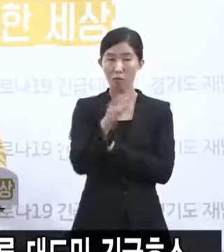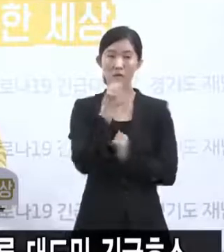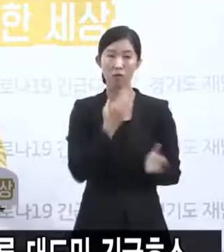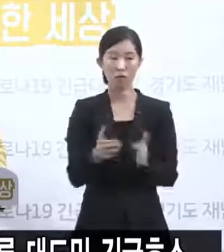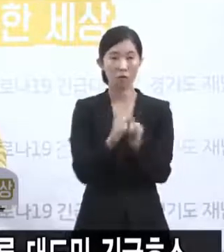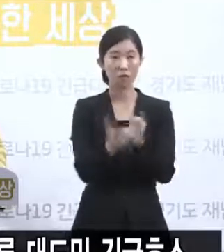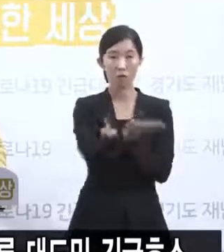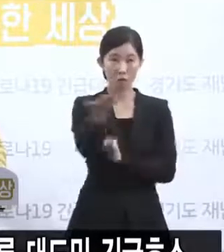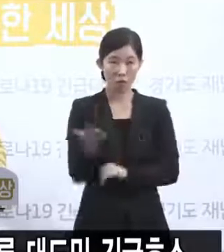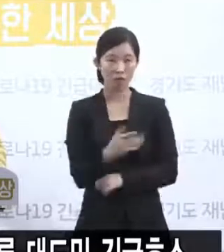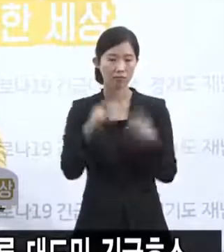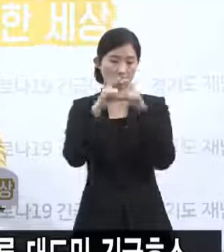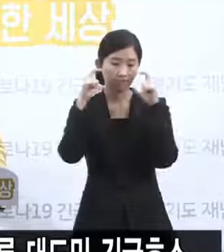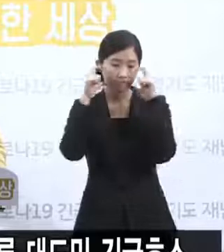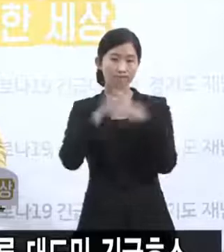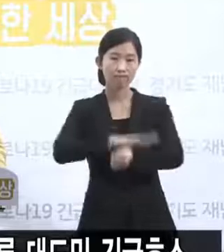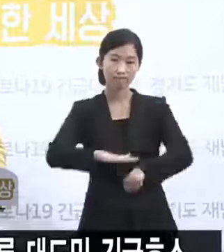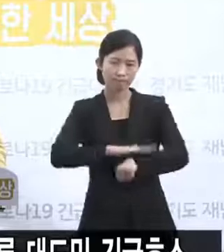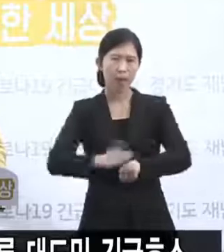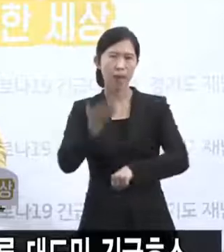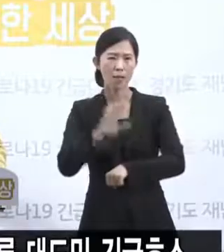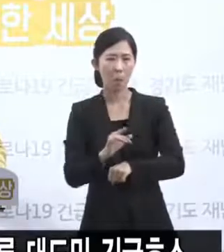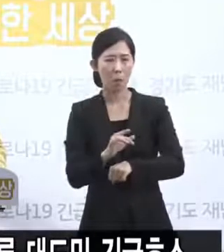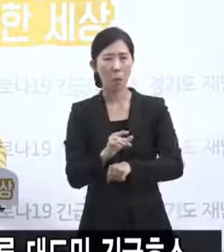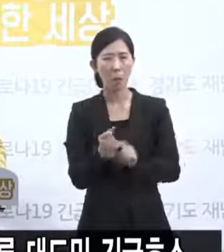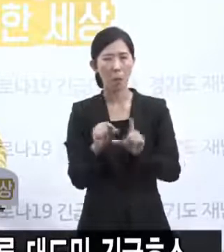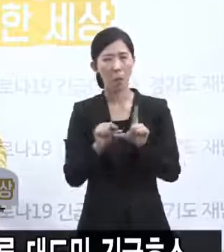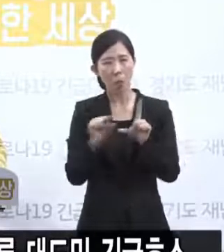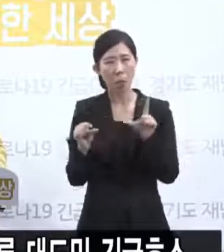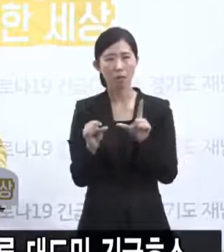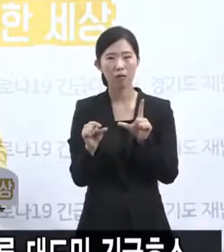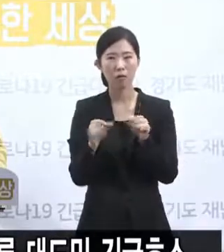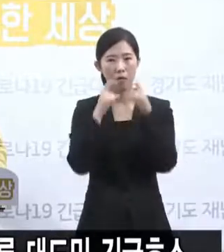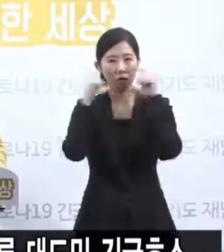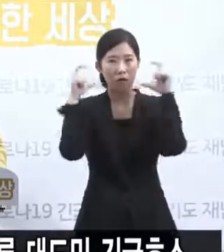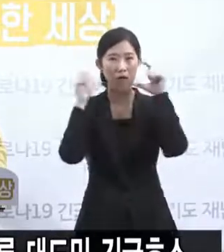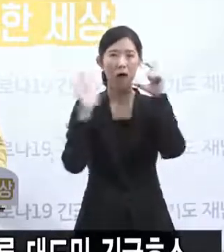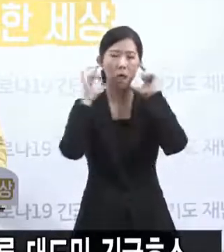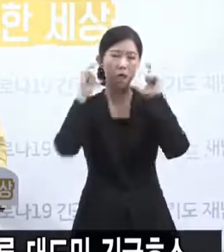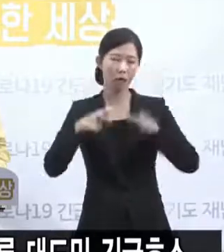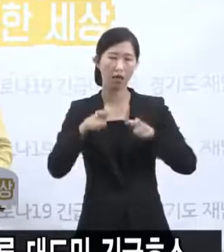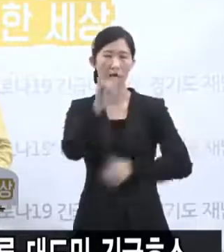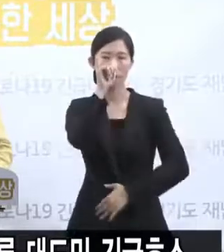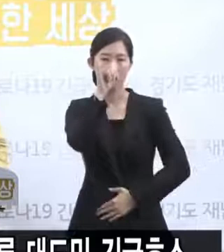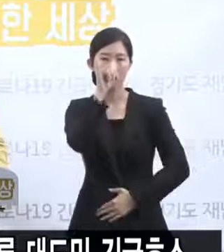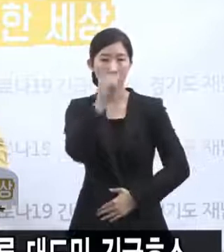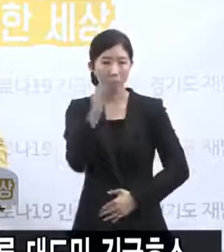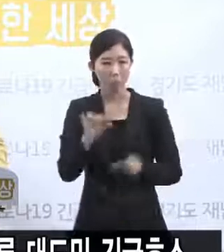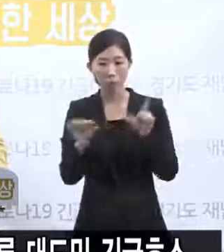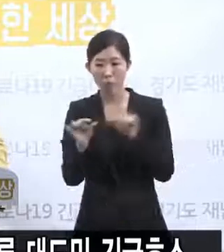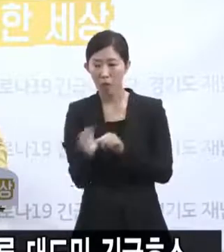협조해주고 계신 것으로 압니다. 그러나 예외적 사례들이 있을 수 있기 때문에 그 예외적 작은 사례들이 큰 감염의